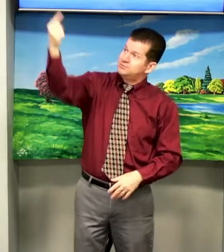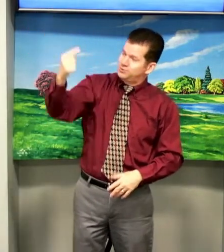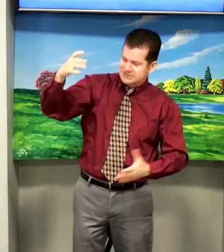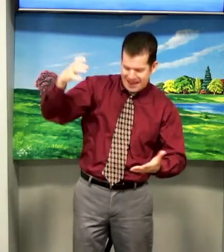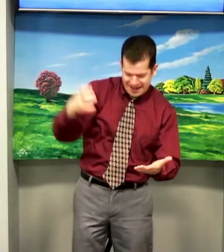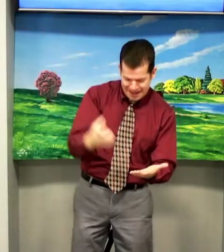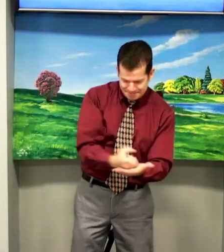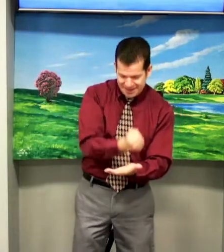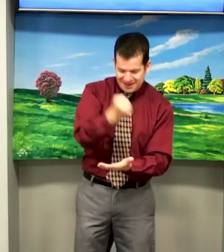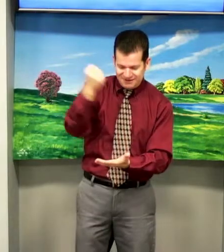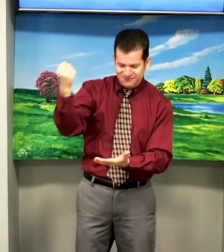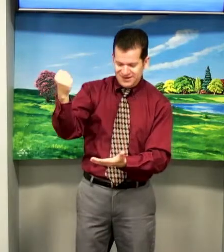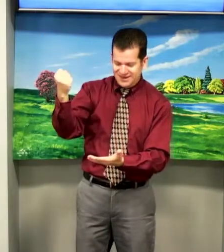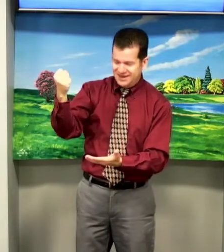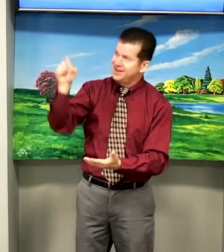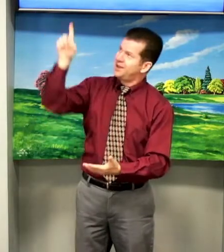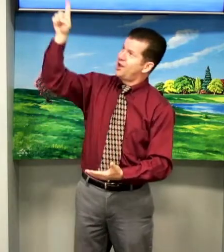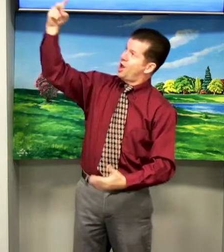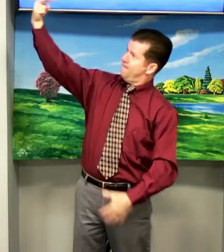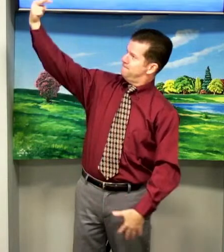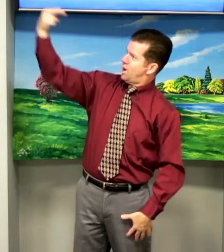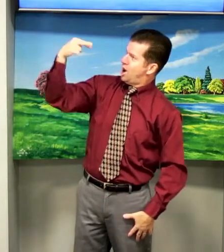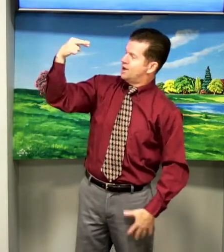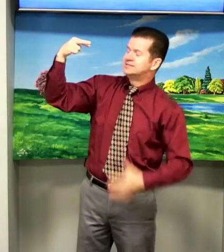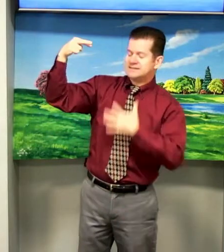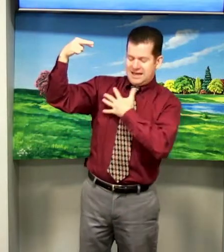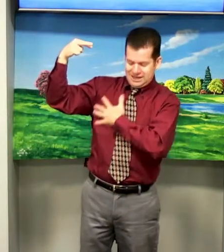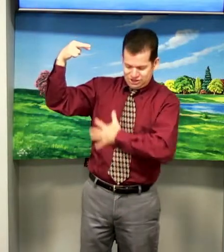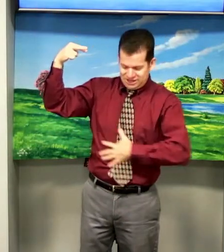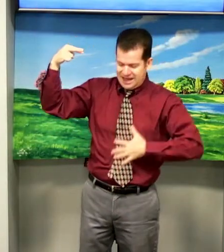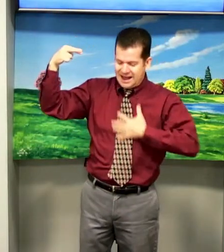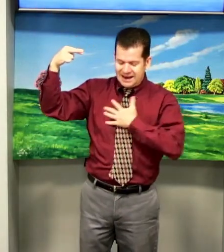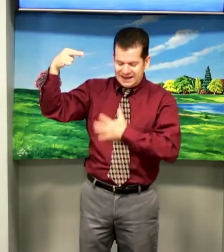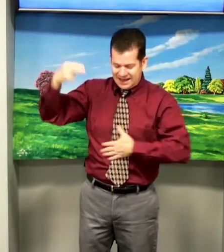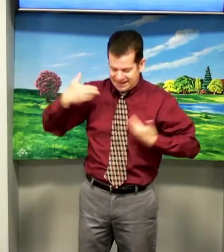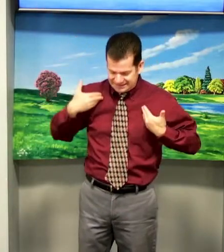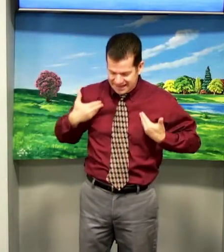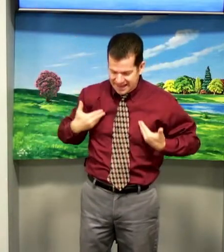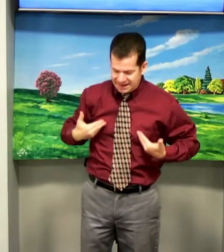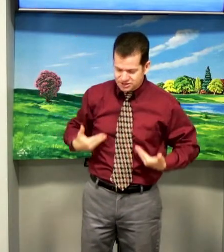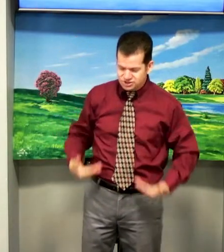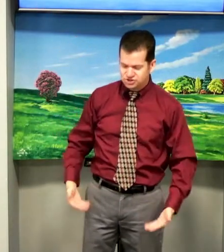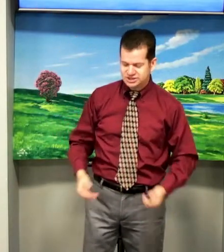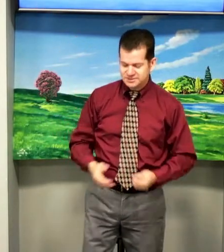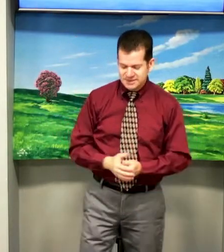buscar-me enfim, possa te agradar de mim.